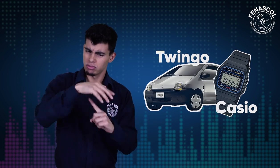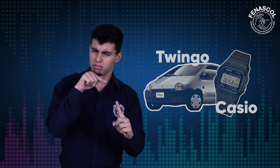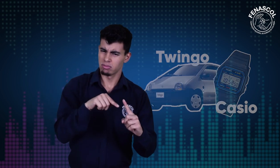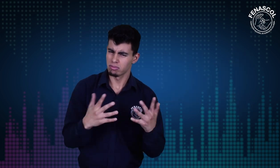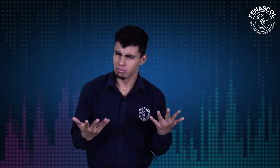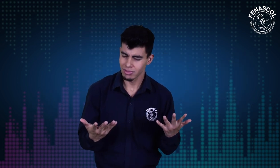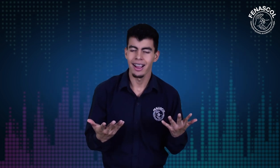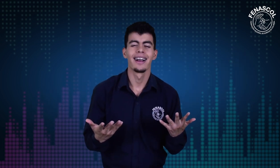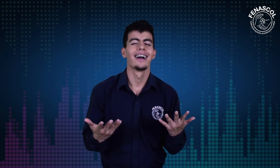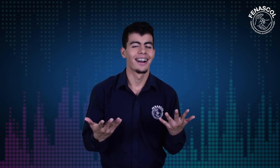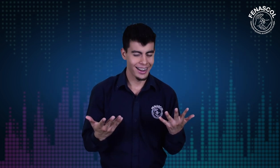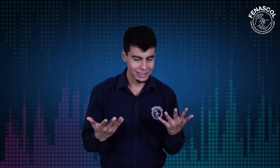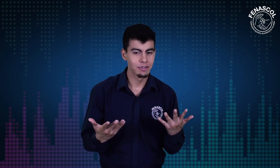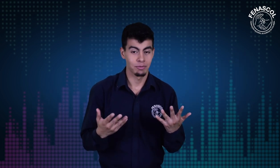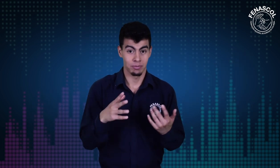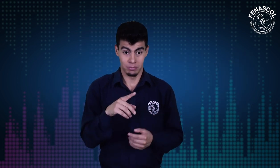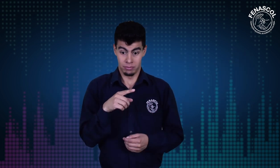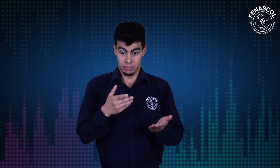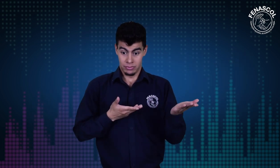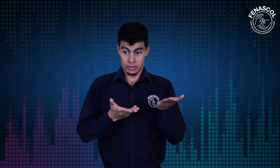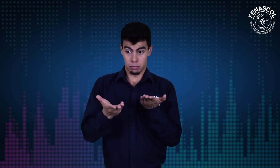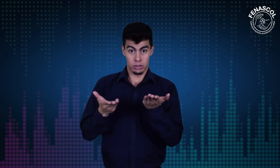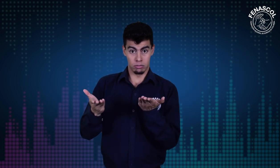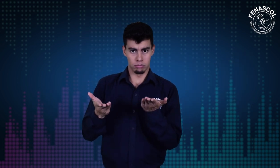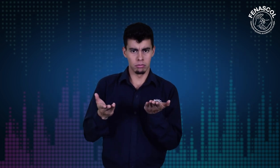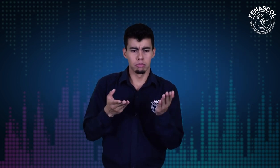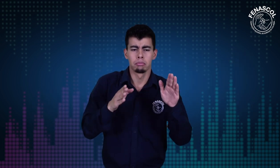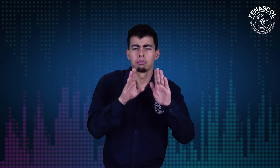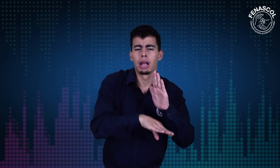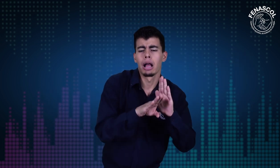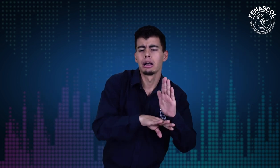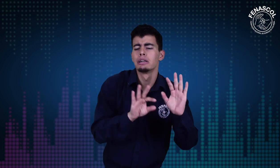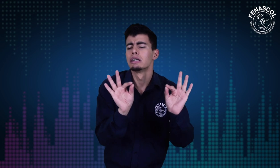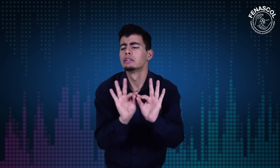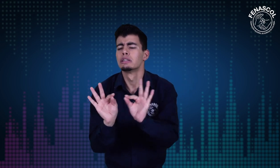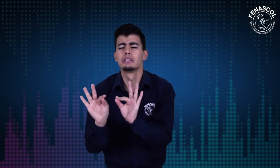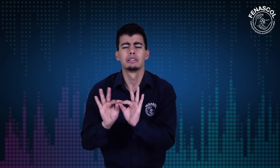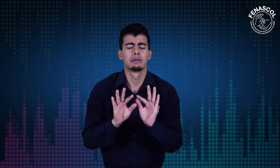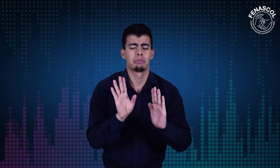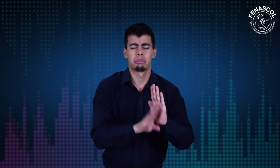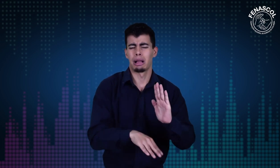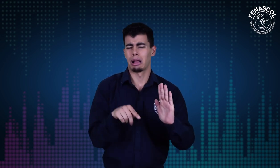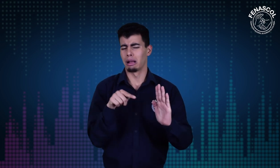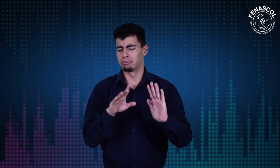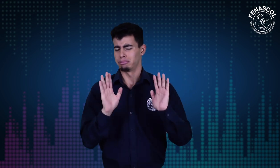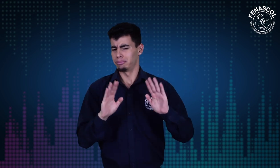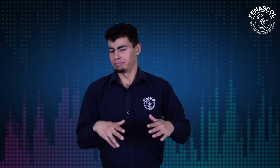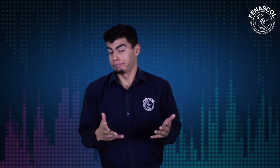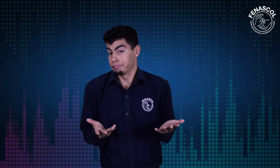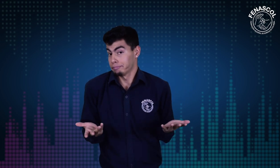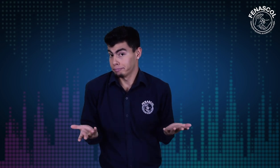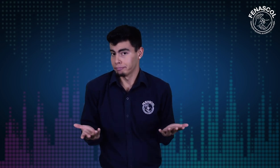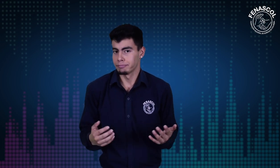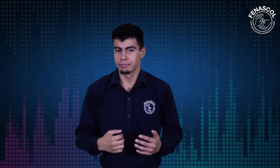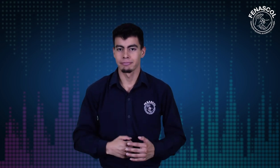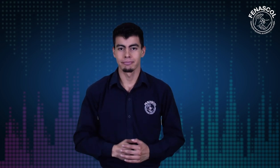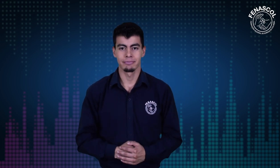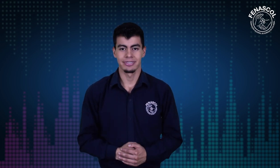contexto musical se puede representar entonces a servicios baratos